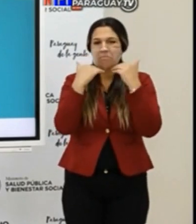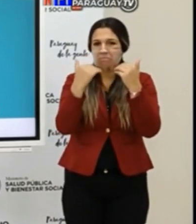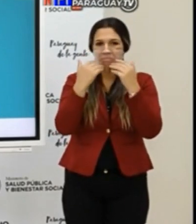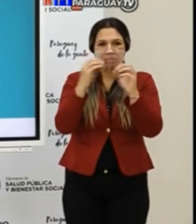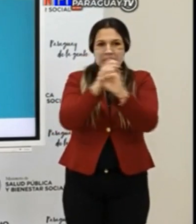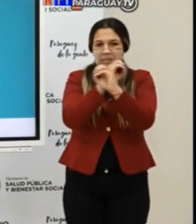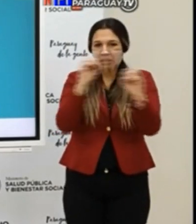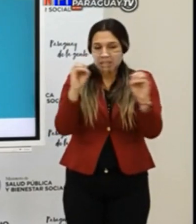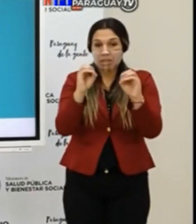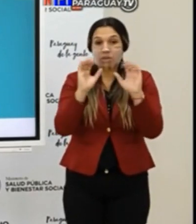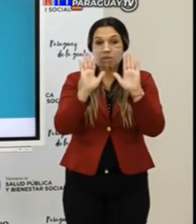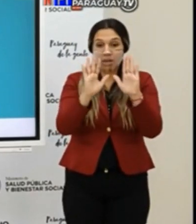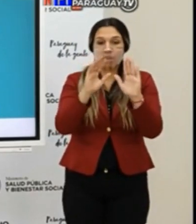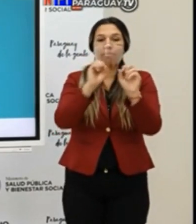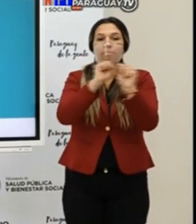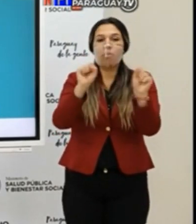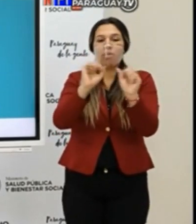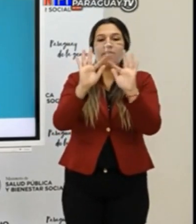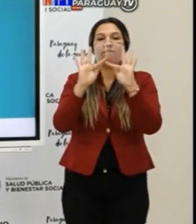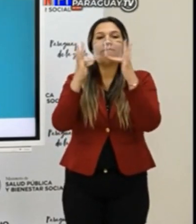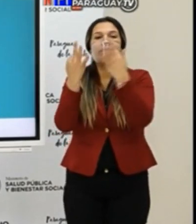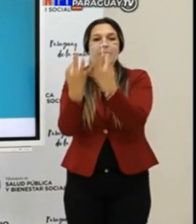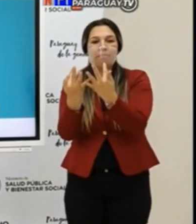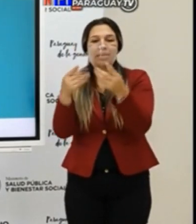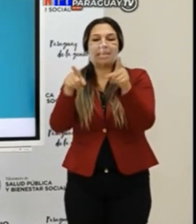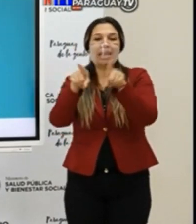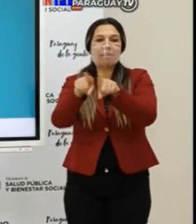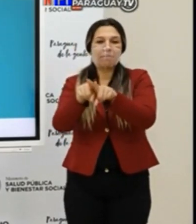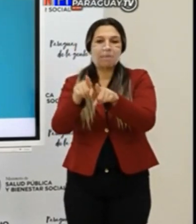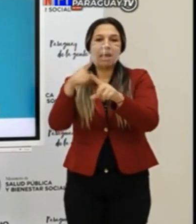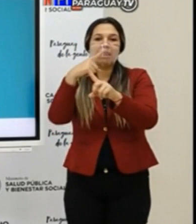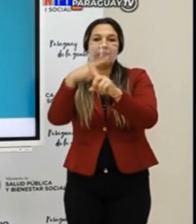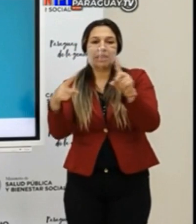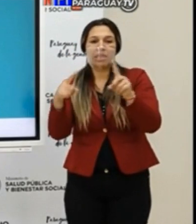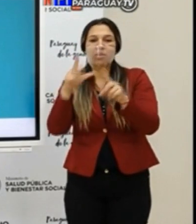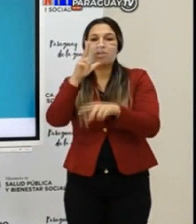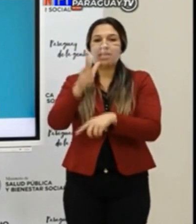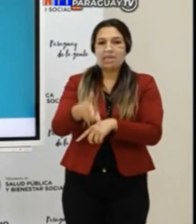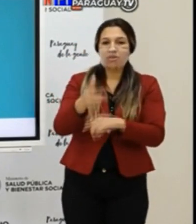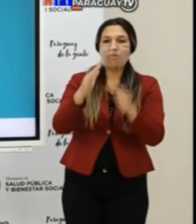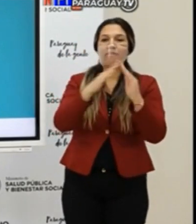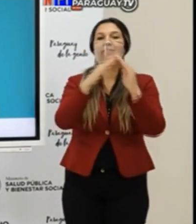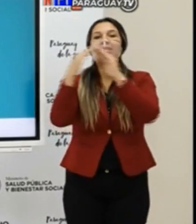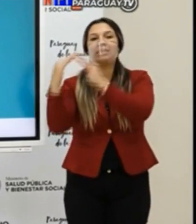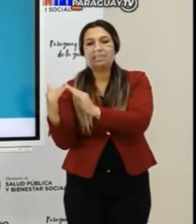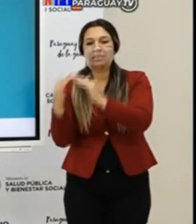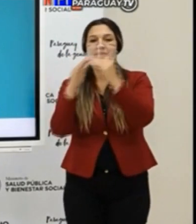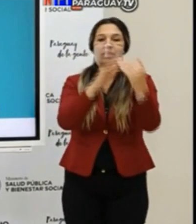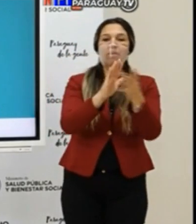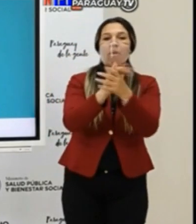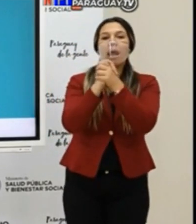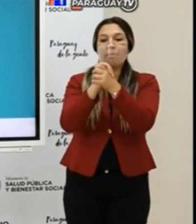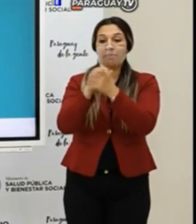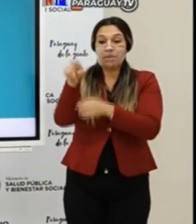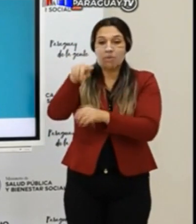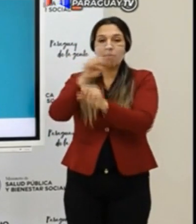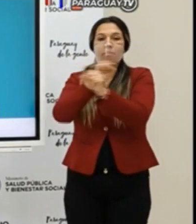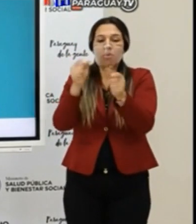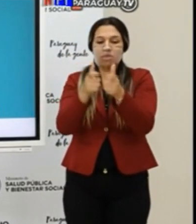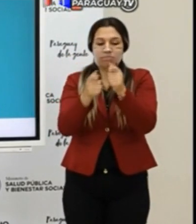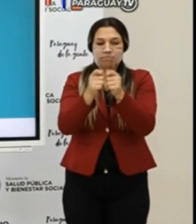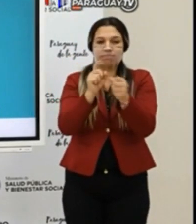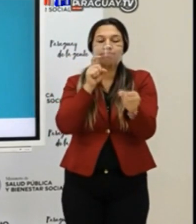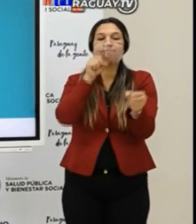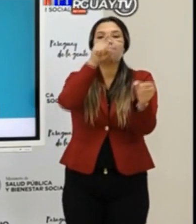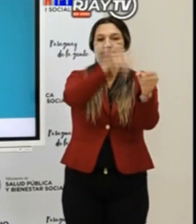puedan, a que los familiares, amigos, vecinos, poder registrarles a estas personas para que puedan acceder